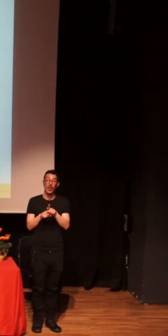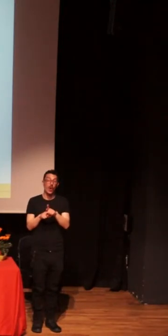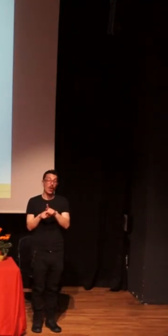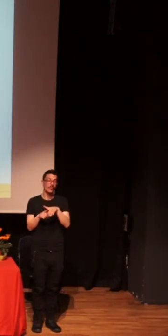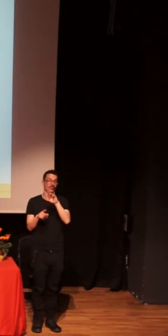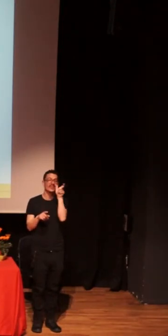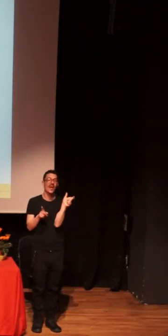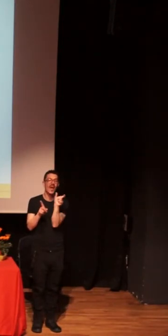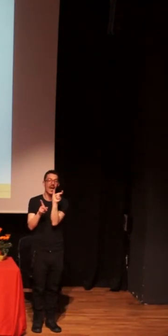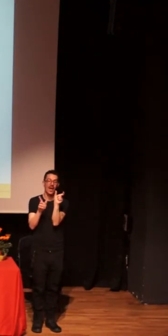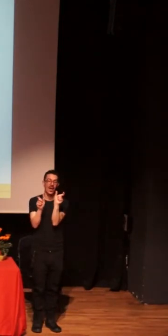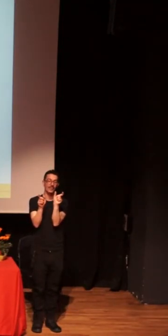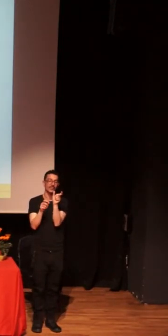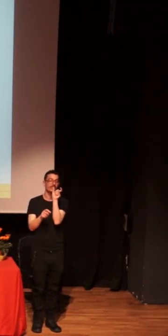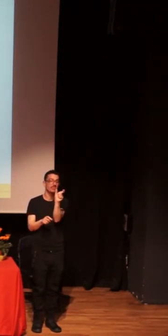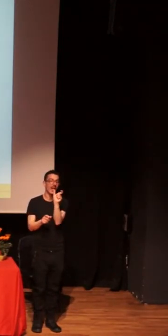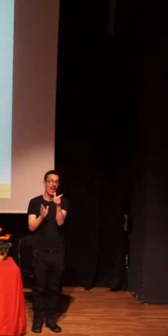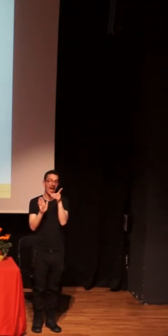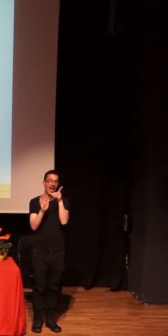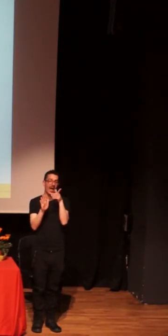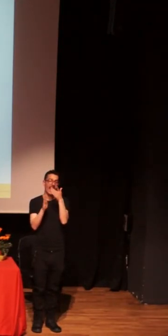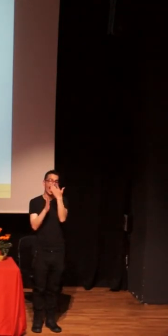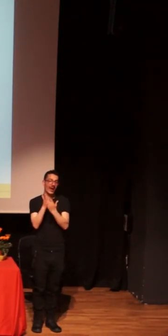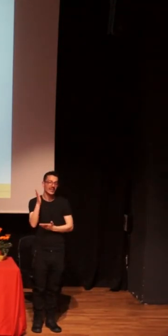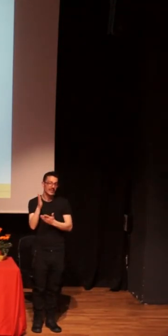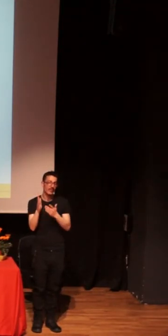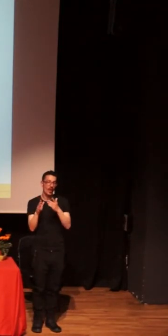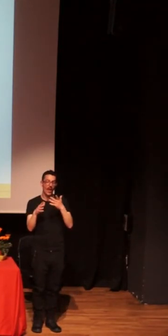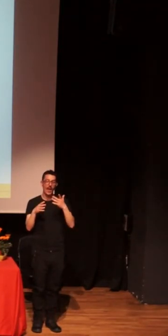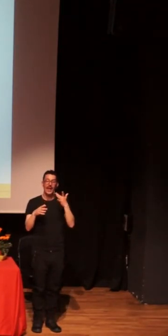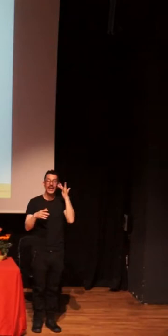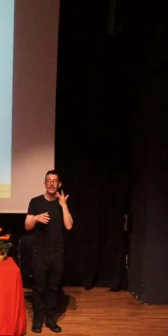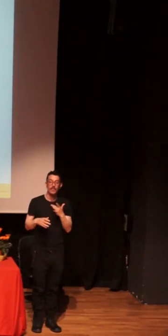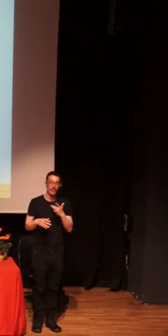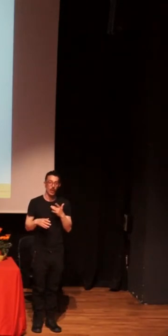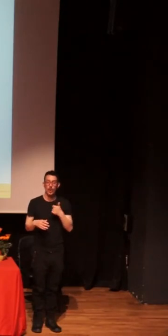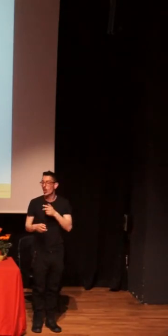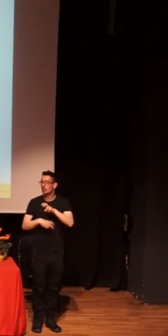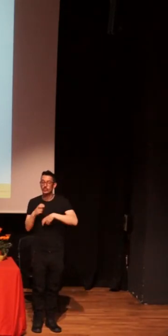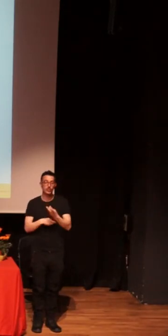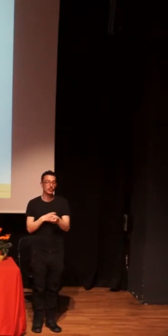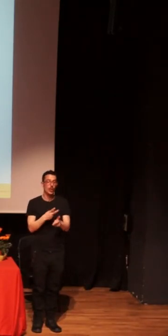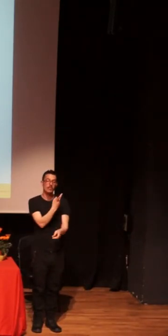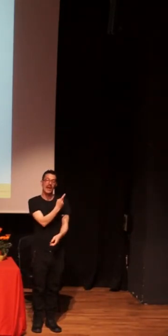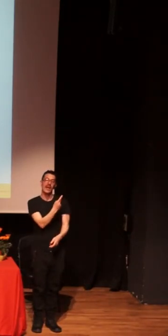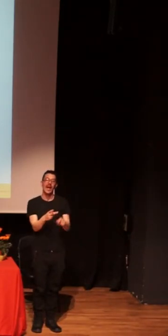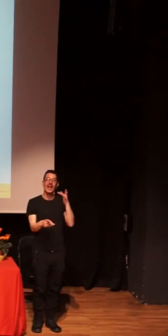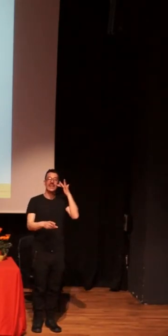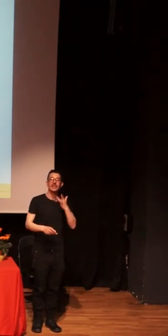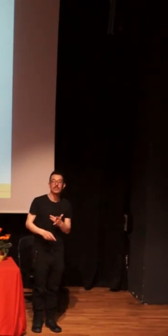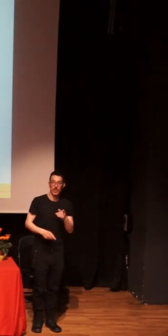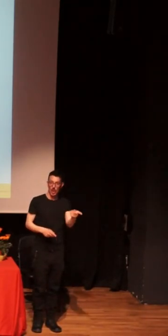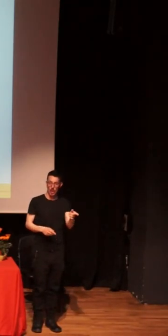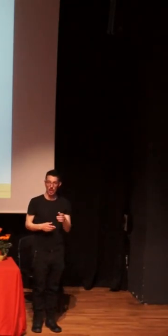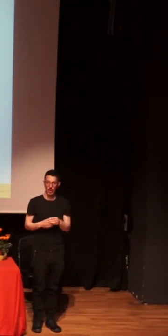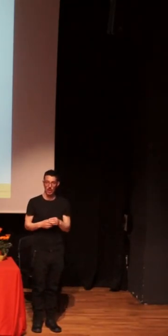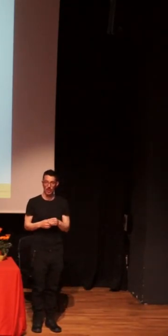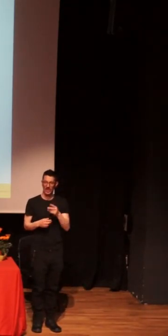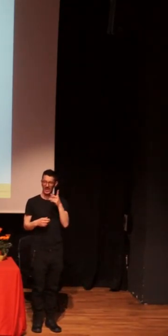para referirse a las personas sin VIH, busco a alguien que esté limpio para tener relaciones sexuales, es decir, la